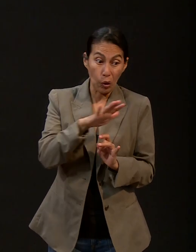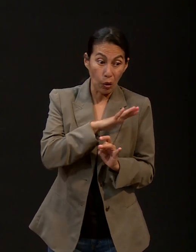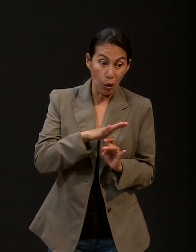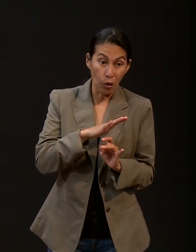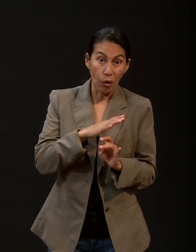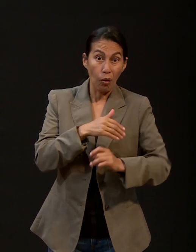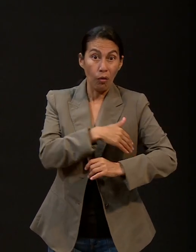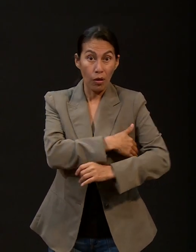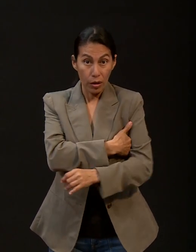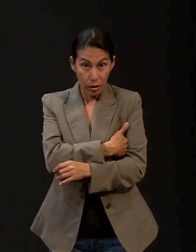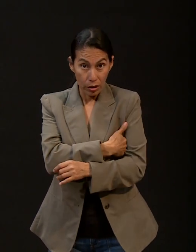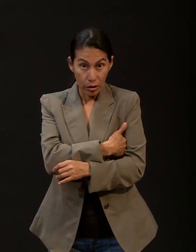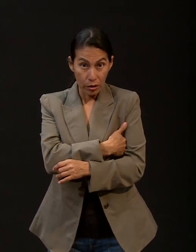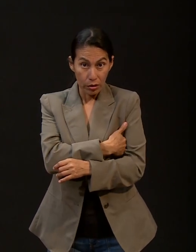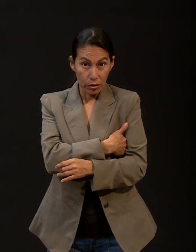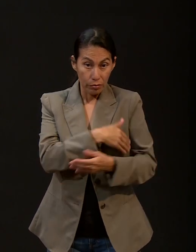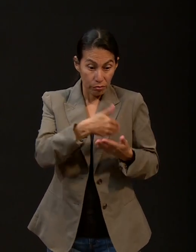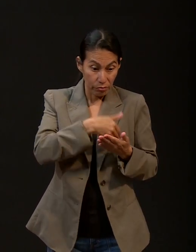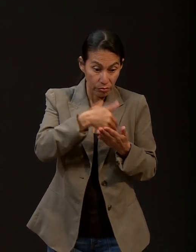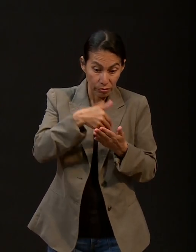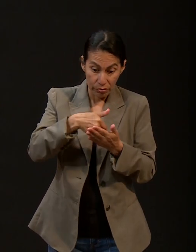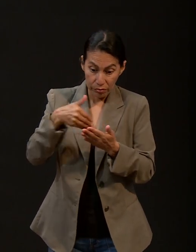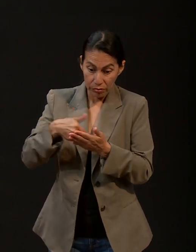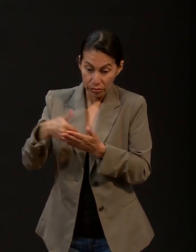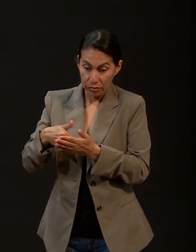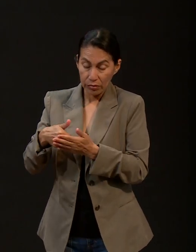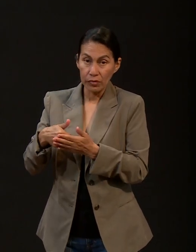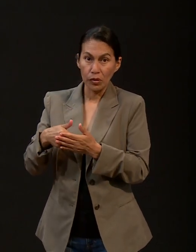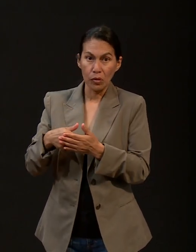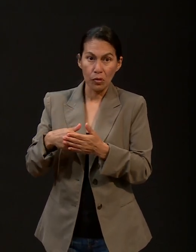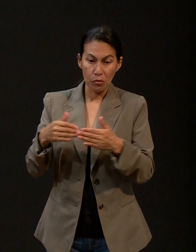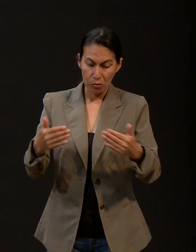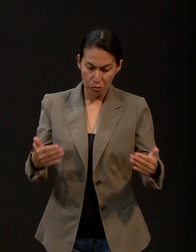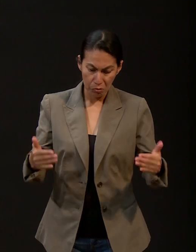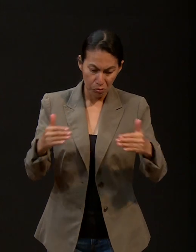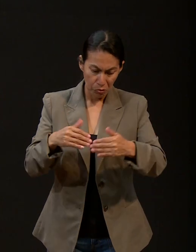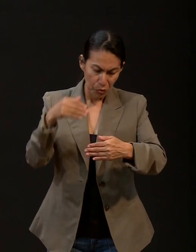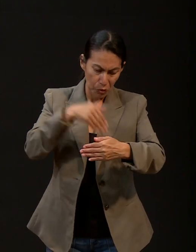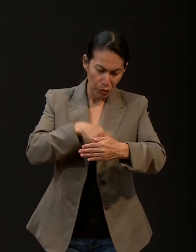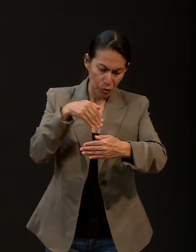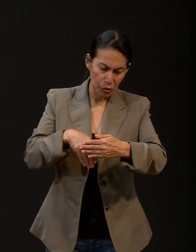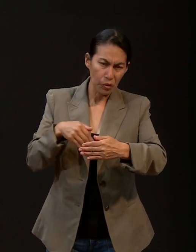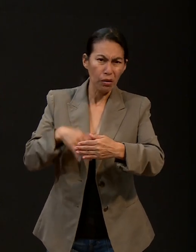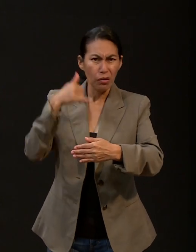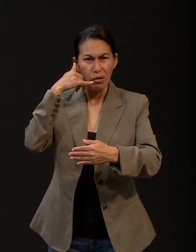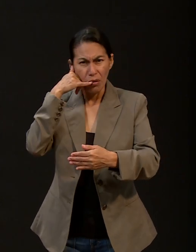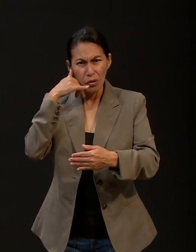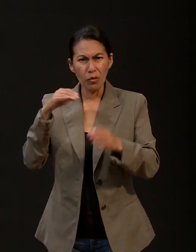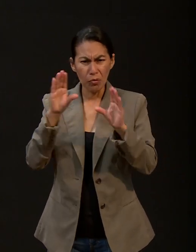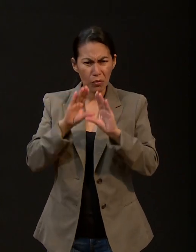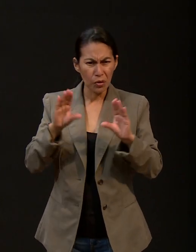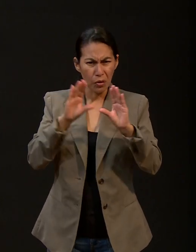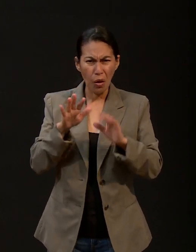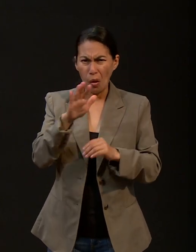las cosas, recogerlas, meterlas en la mochila, el celular, la computadora, papeles y demás.